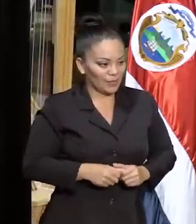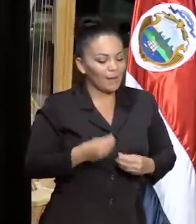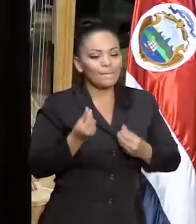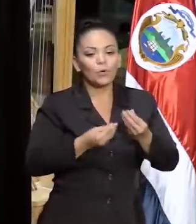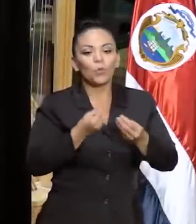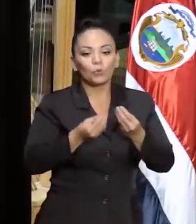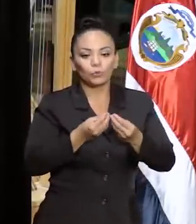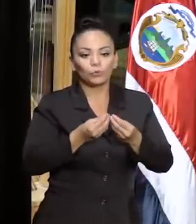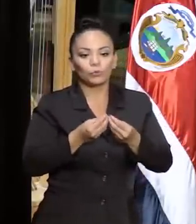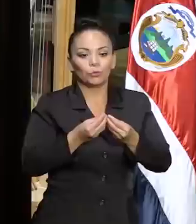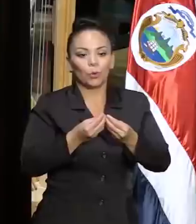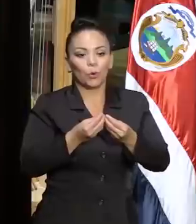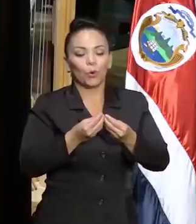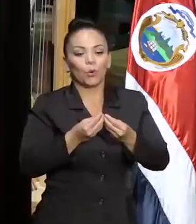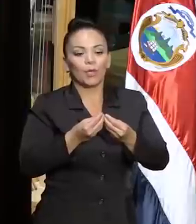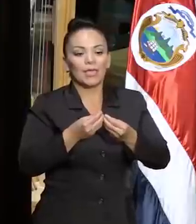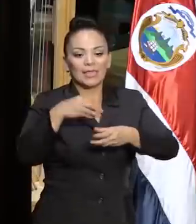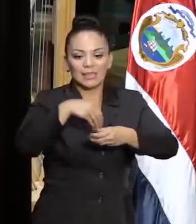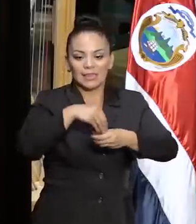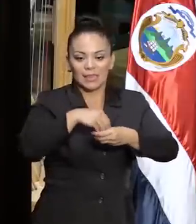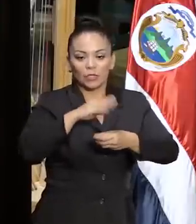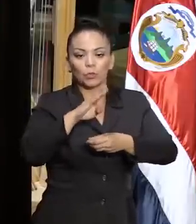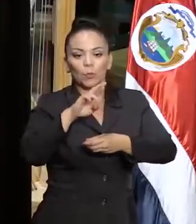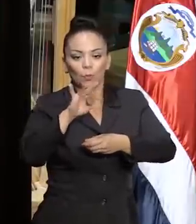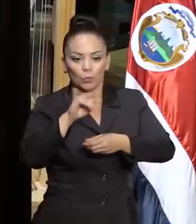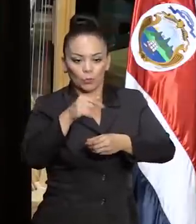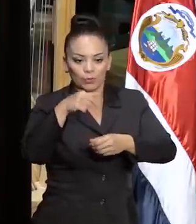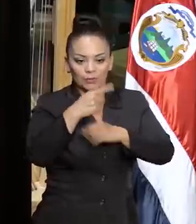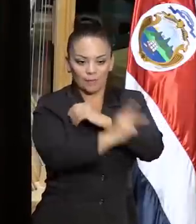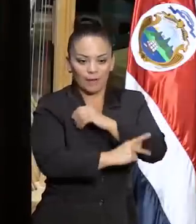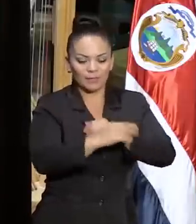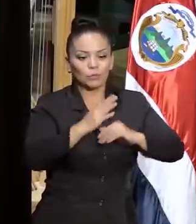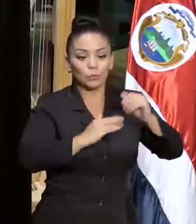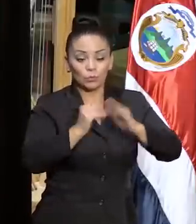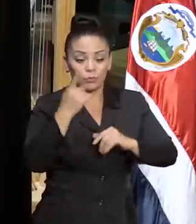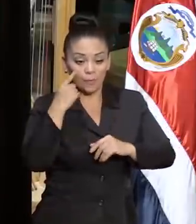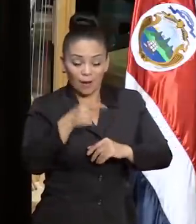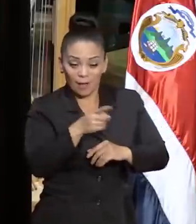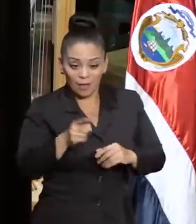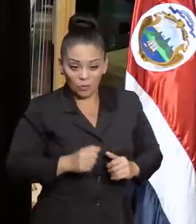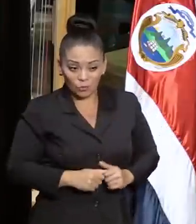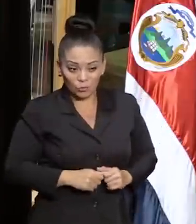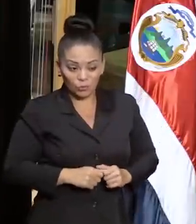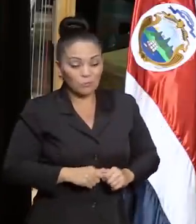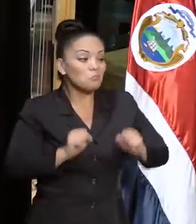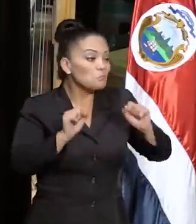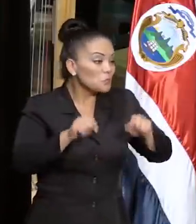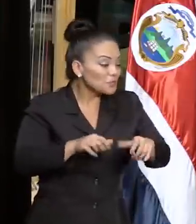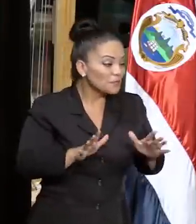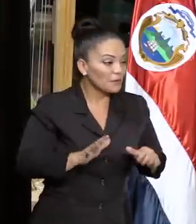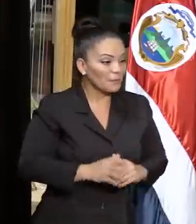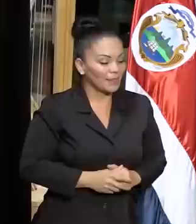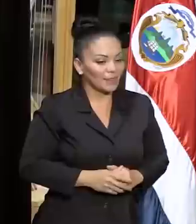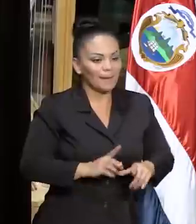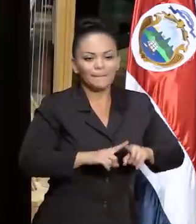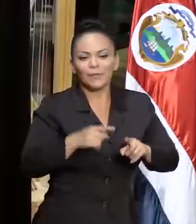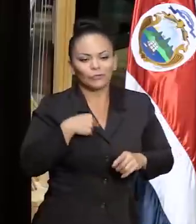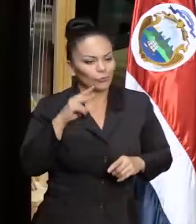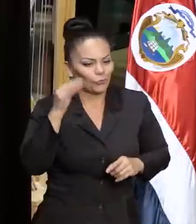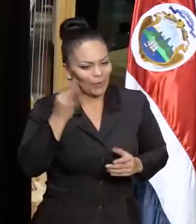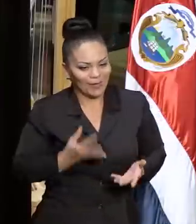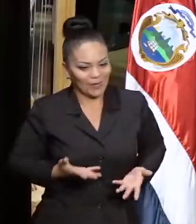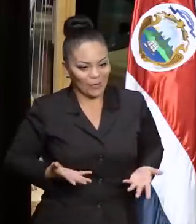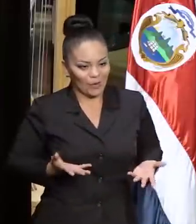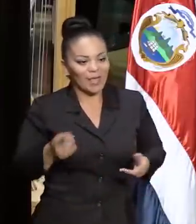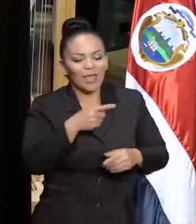Producto Interno Bruto de este país y lo construyeron para ellos, posiblemente. Pero yo no creo